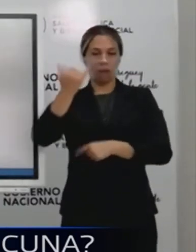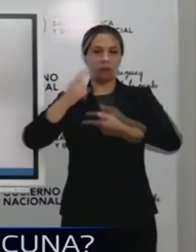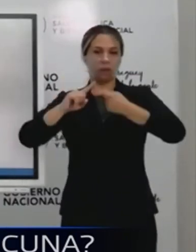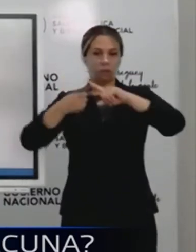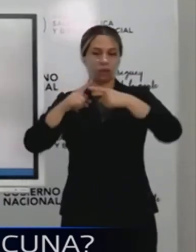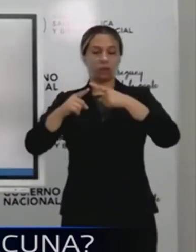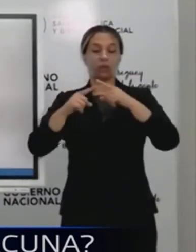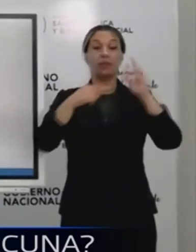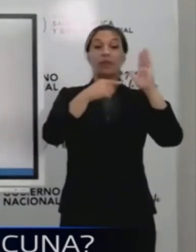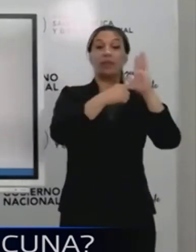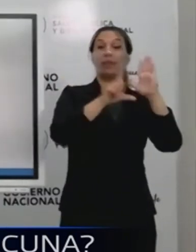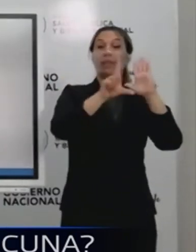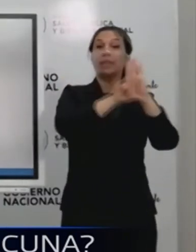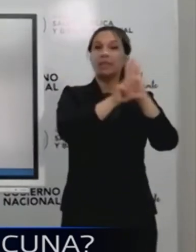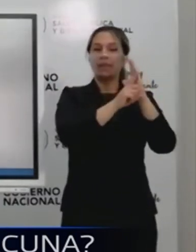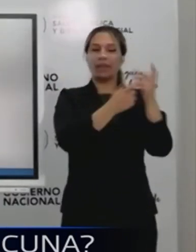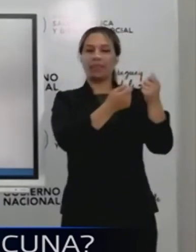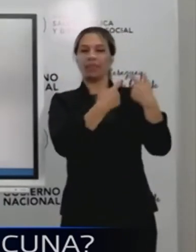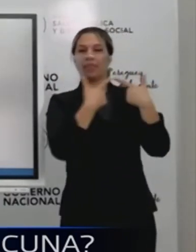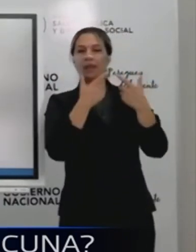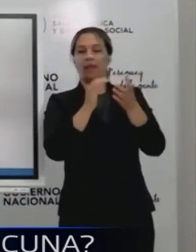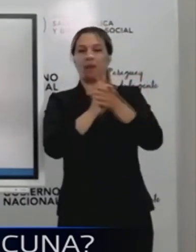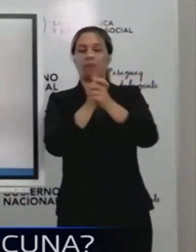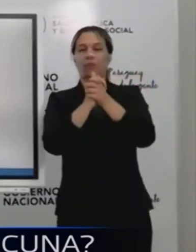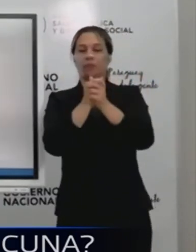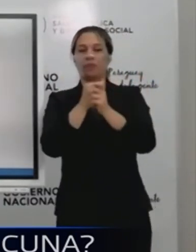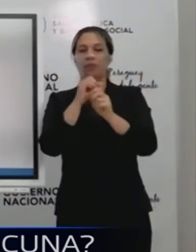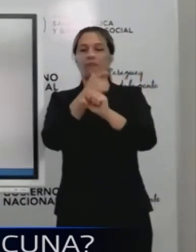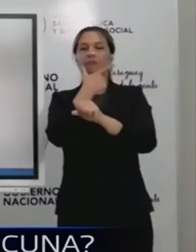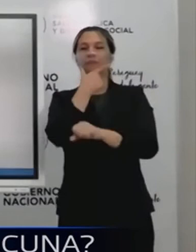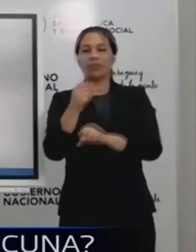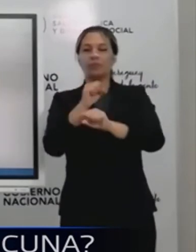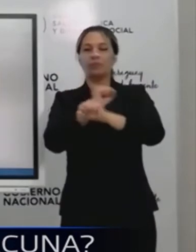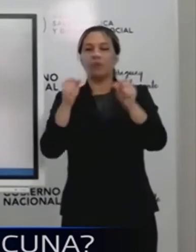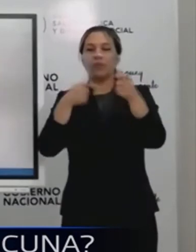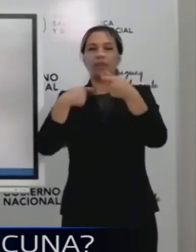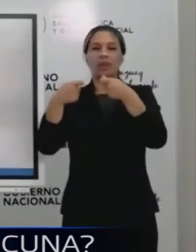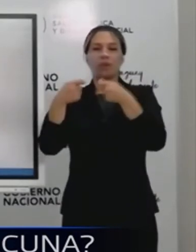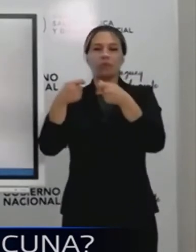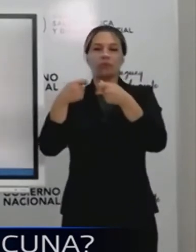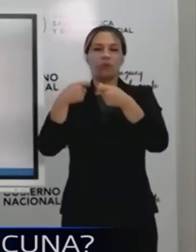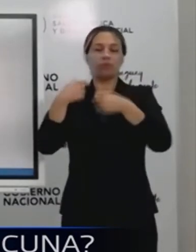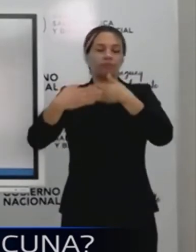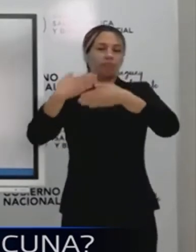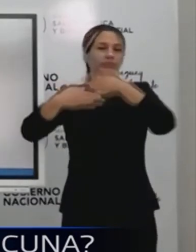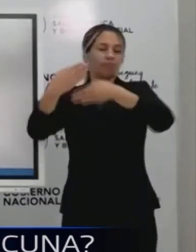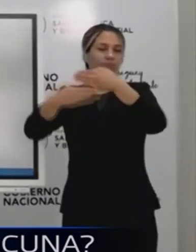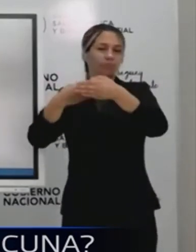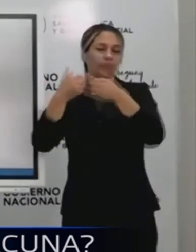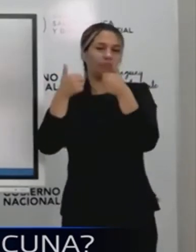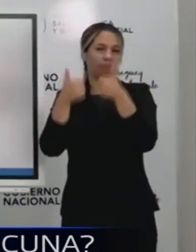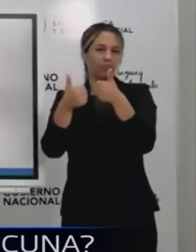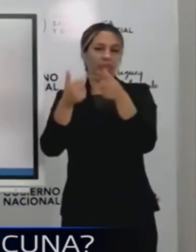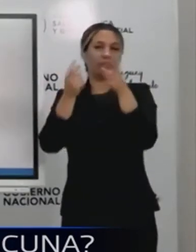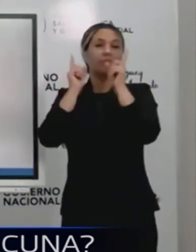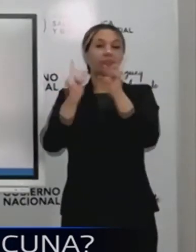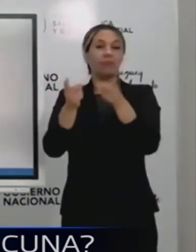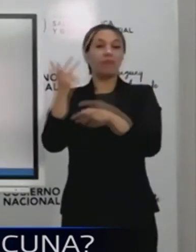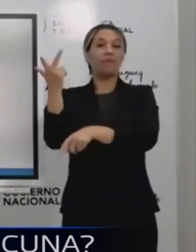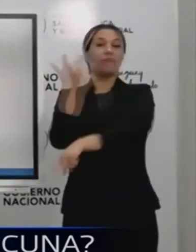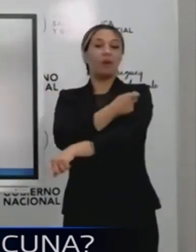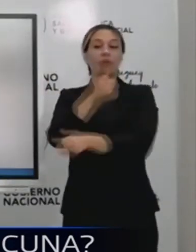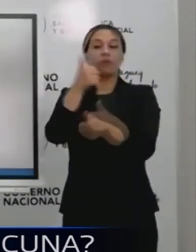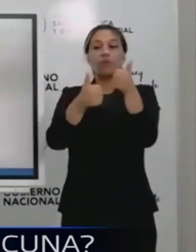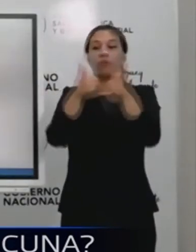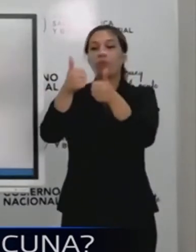La ley nos facilita muchísimo de que esas negociaciones puedan fluir y podamos anticipar algún número de vacunas, por lo